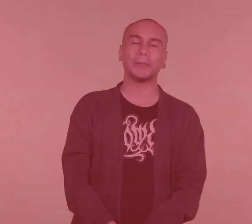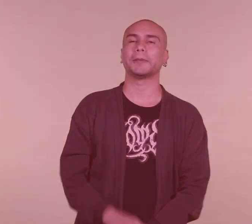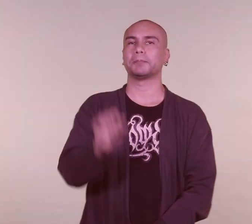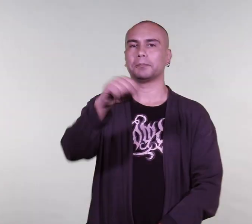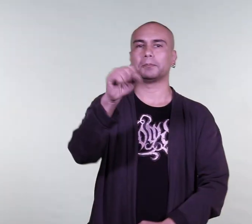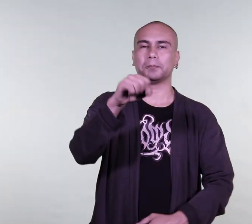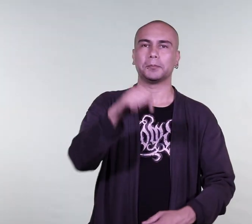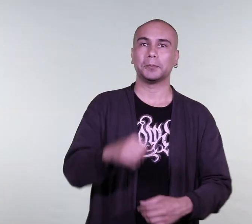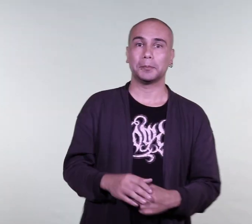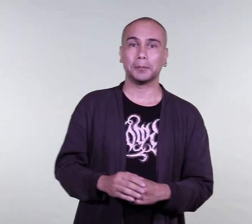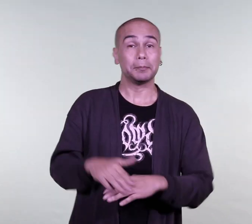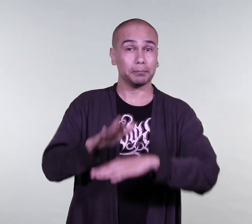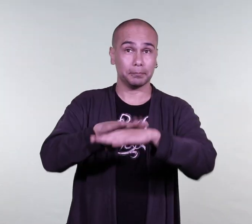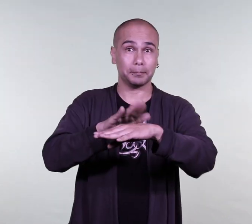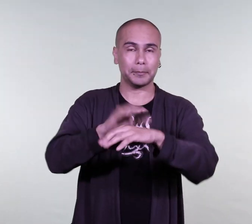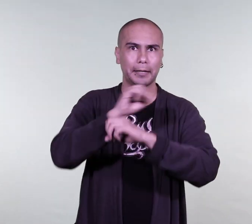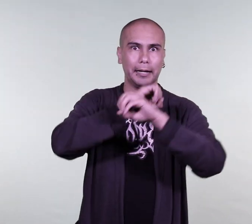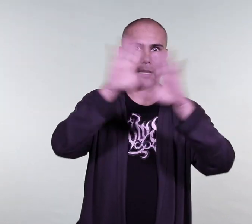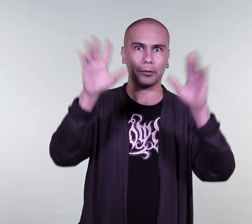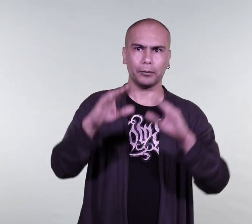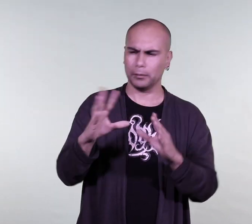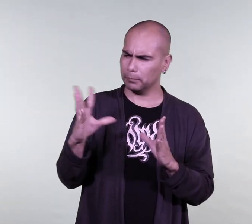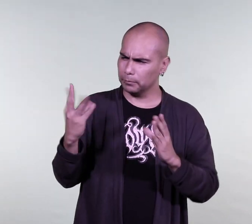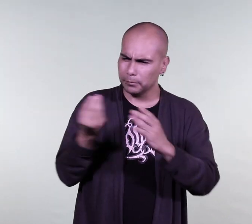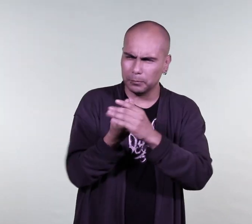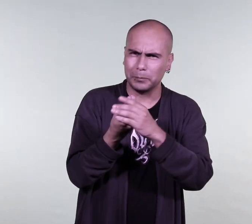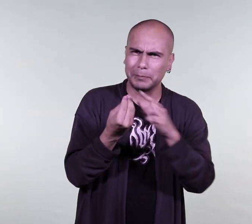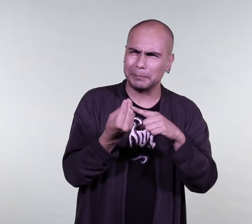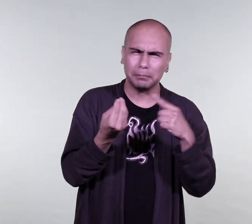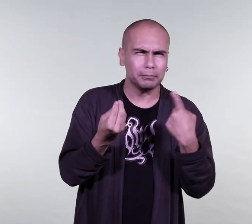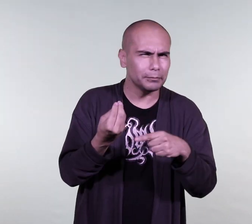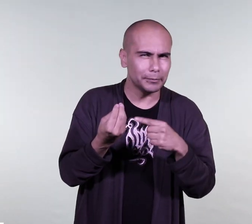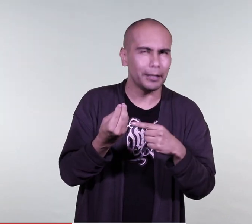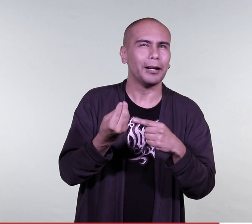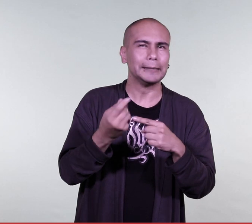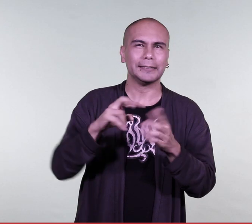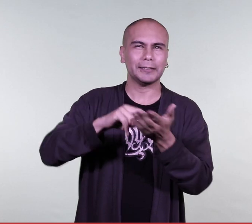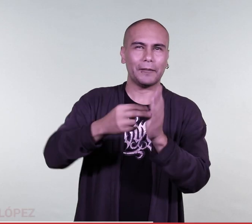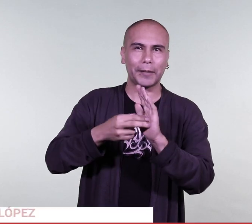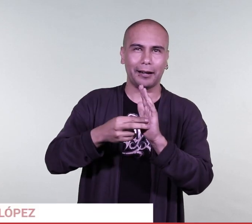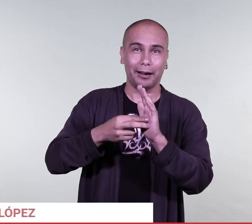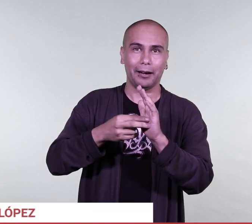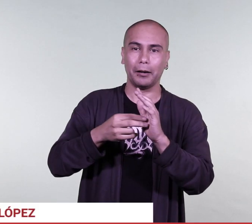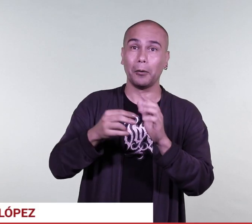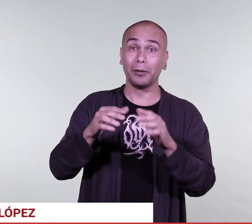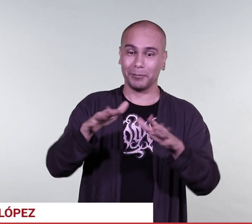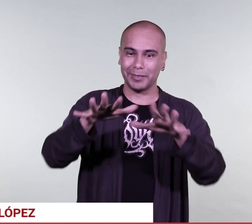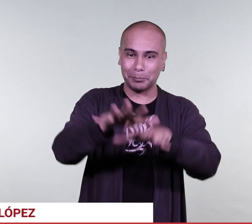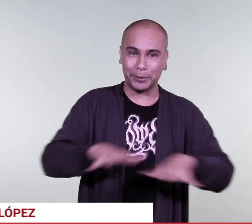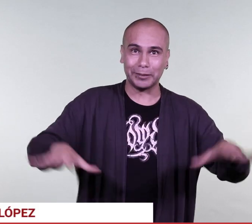Bueno, ¿por qué decimos que esta educación es altamente inclusiva? Debemos tener en cuenta,